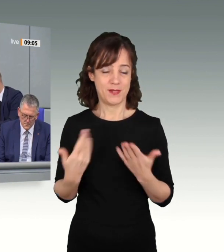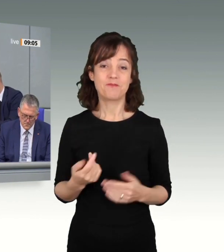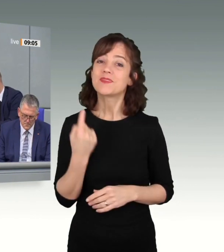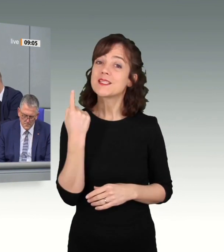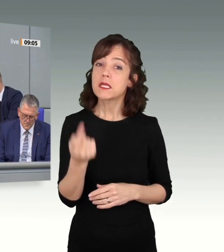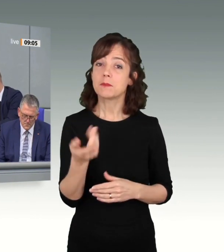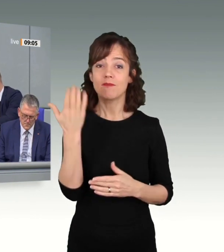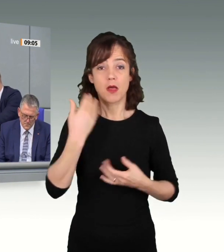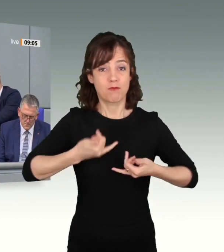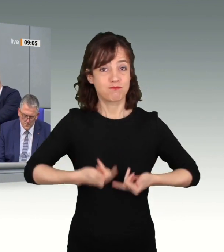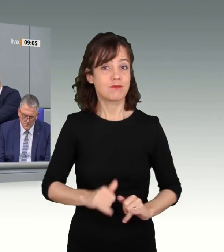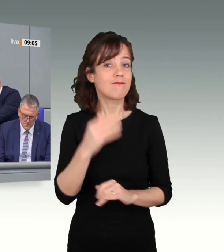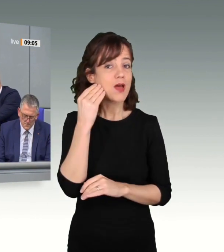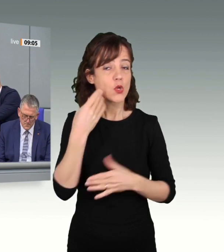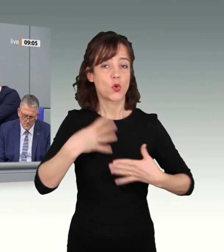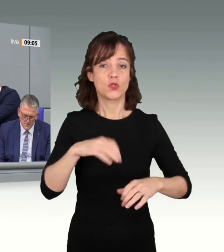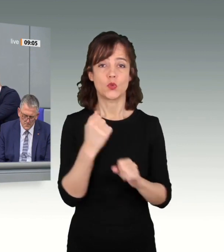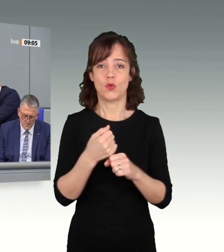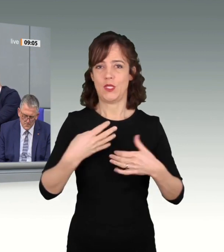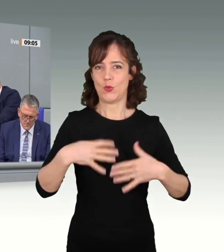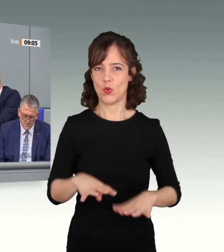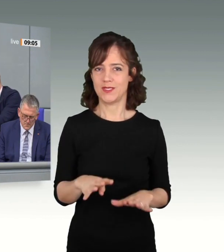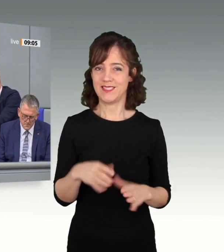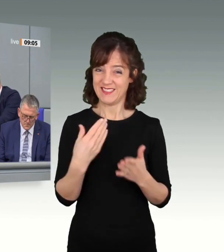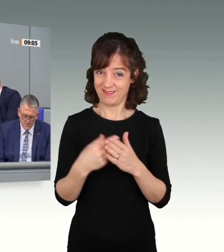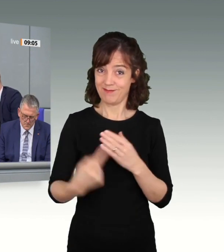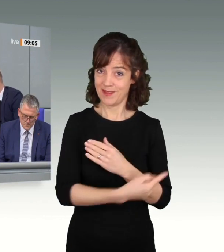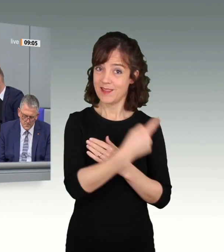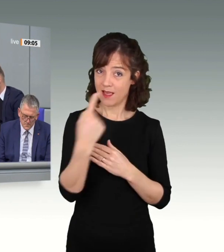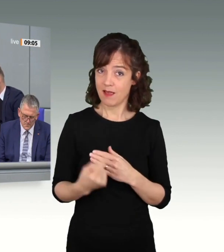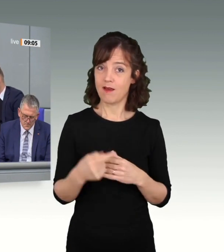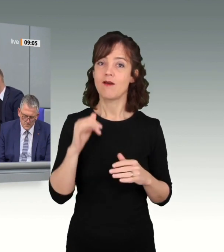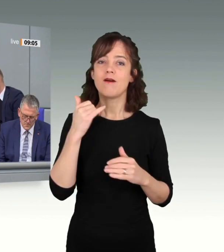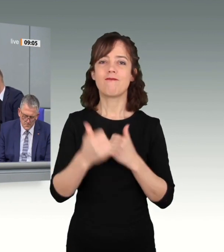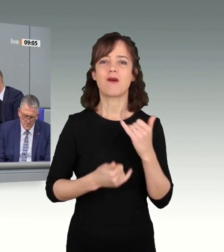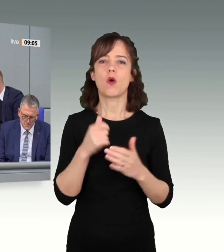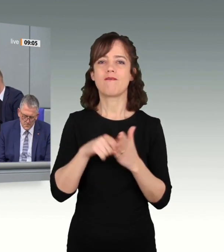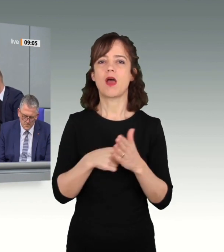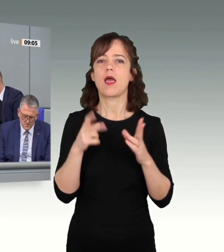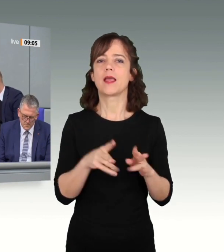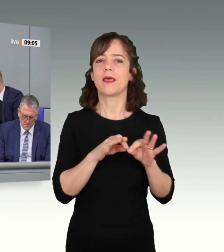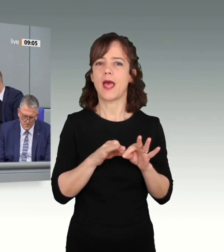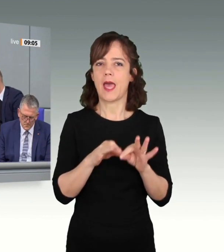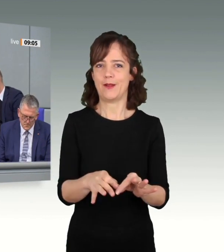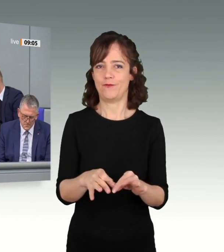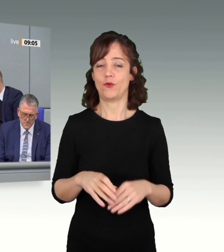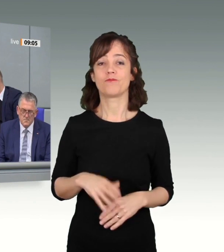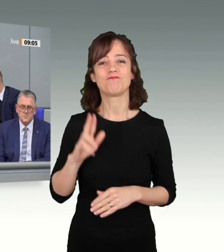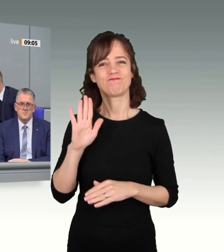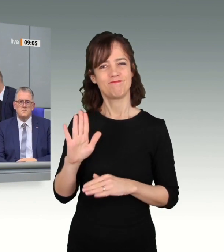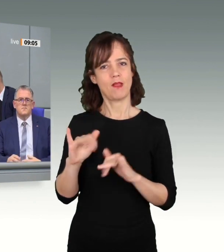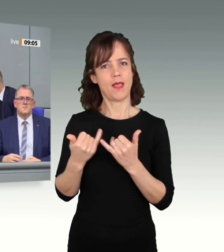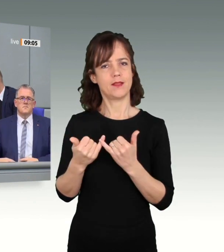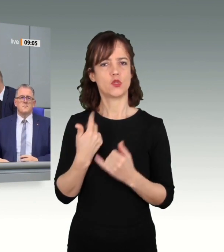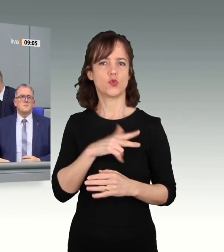1919 geboren, im Jahr der Einführung des Frauenwahlrechts. Ihr sozialdemokratisches Elternhaus